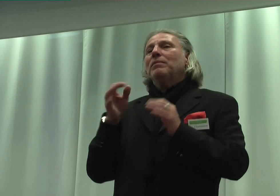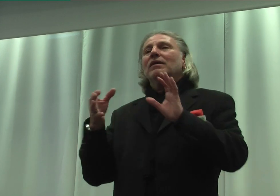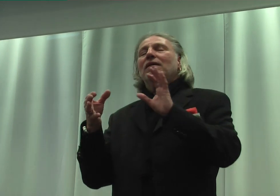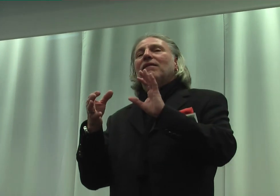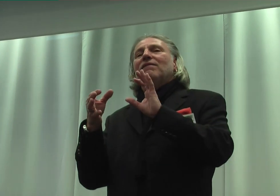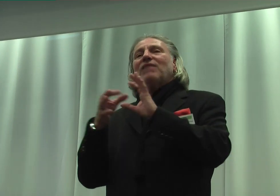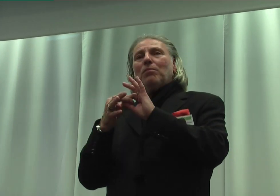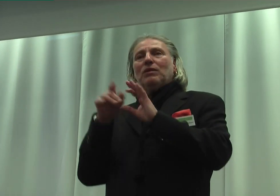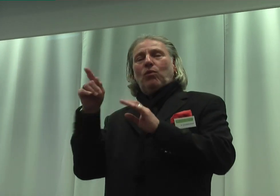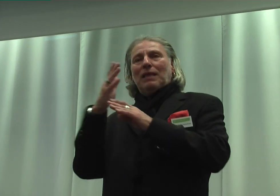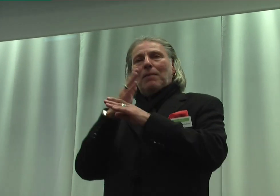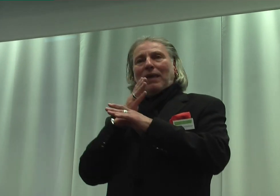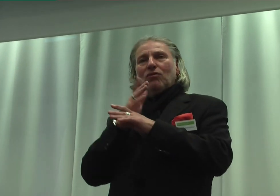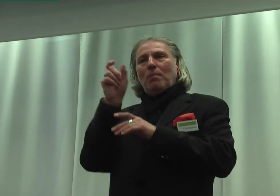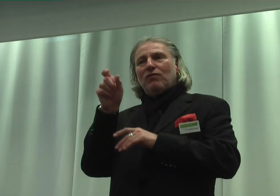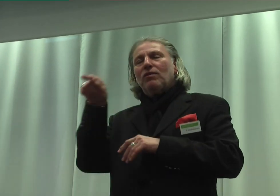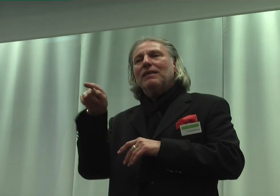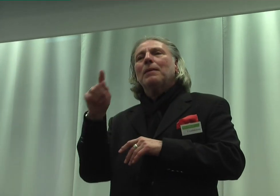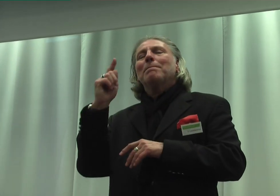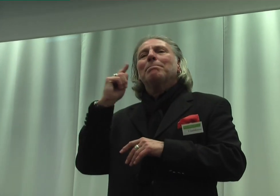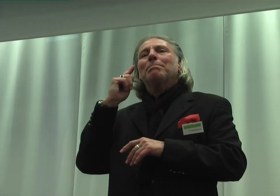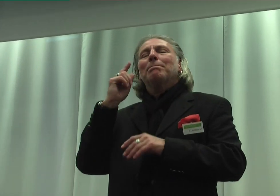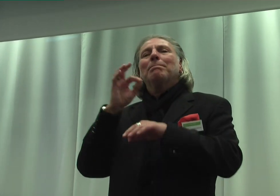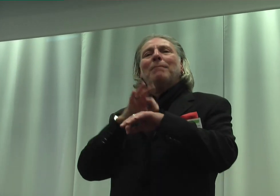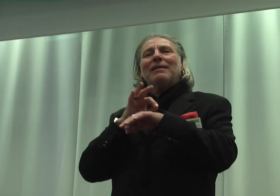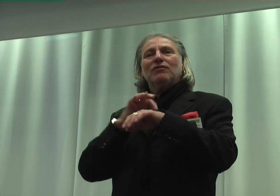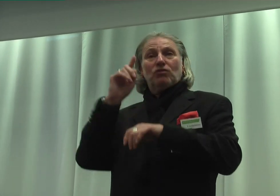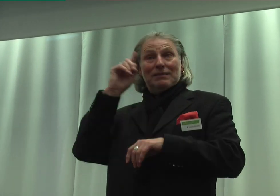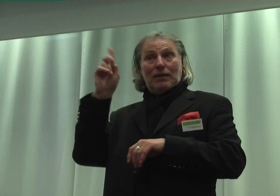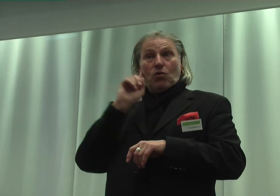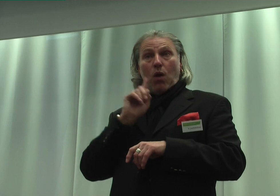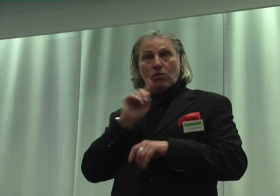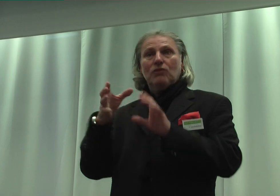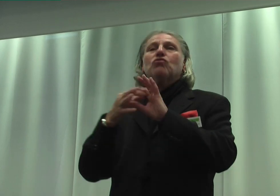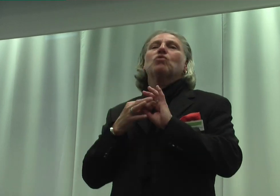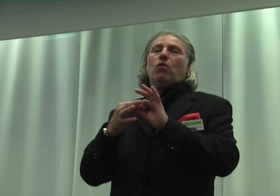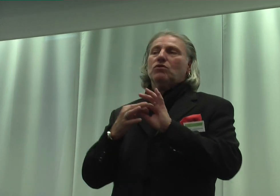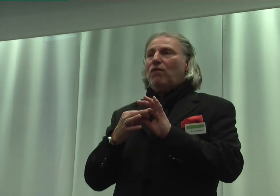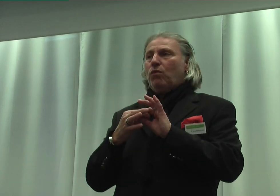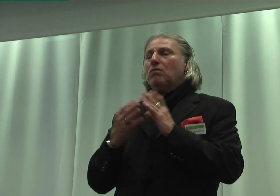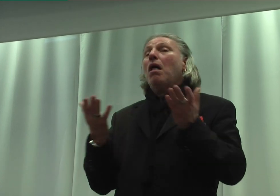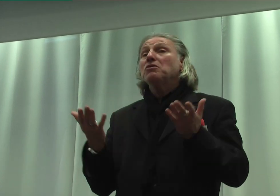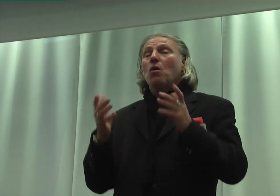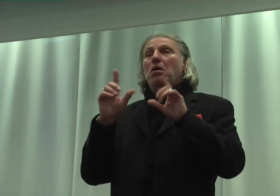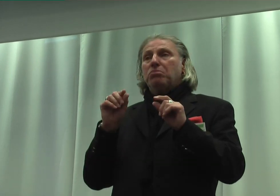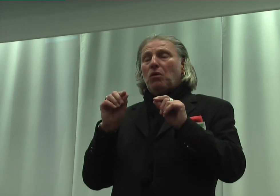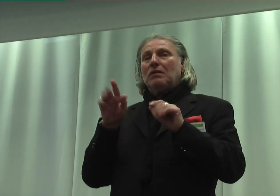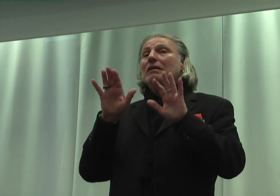der Menschen, die im intensivischen Sinne gehörlos sind, zurückzuführen. Mit anderen Worten, es darf nicht dazu